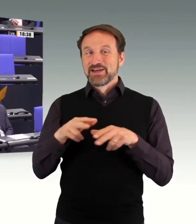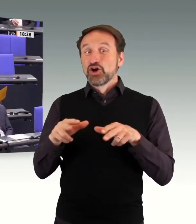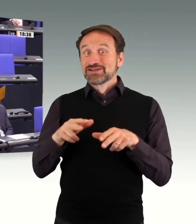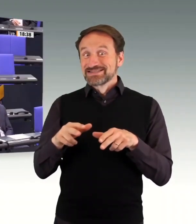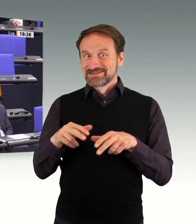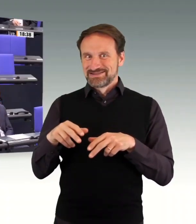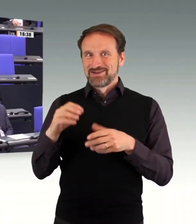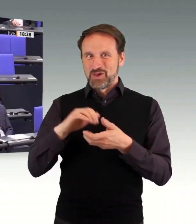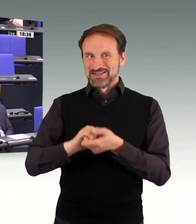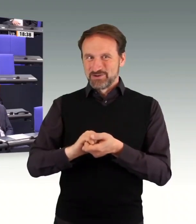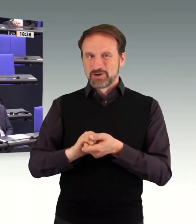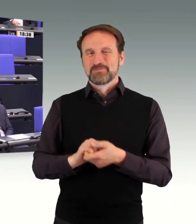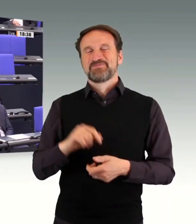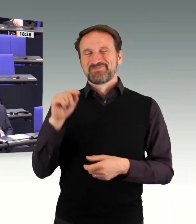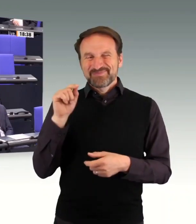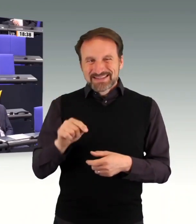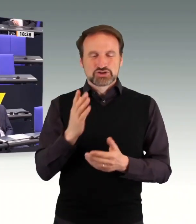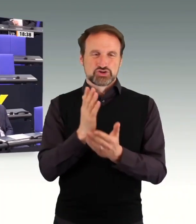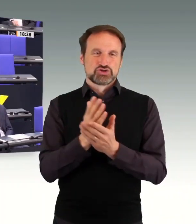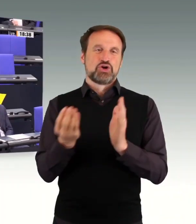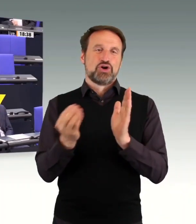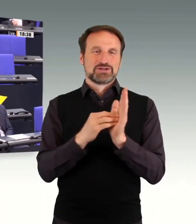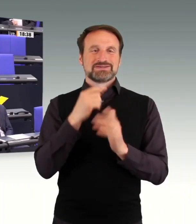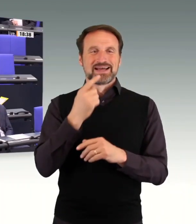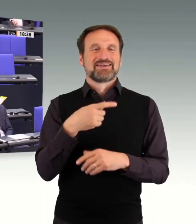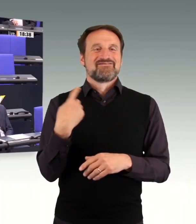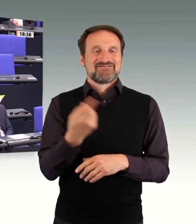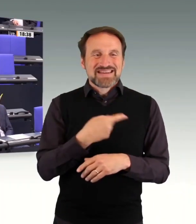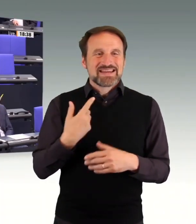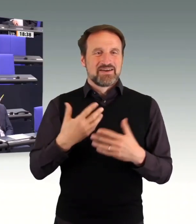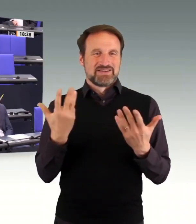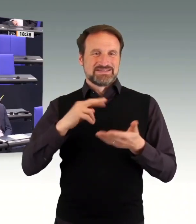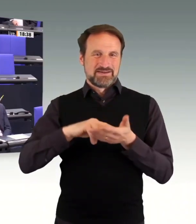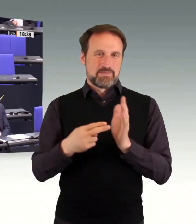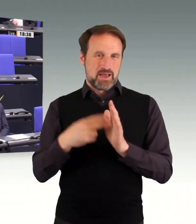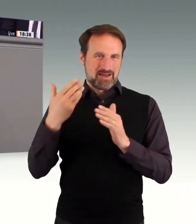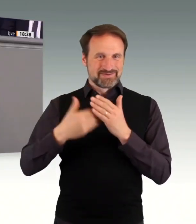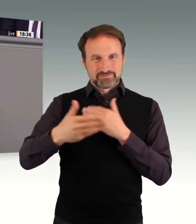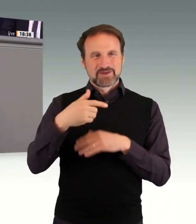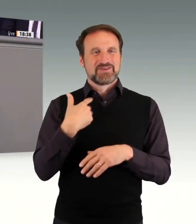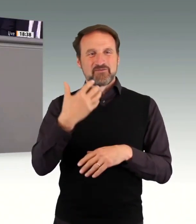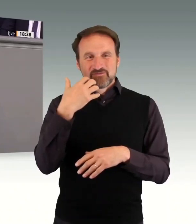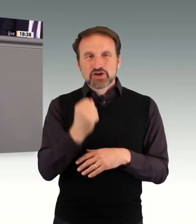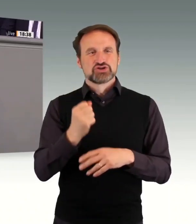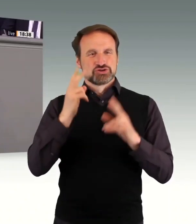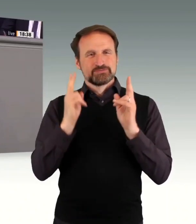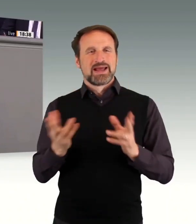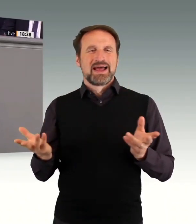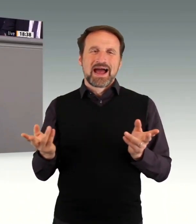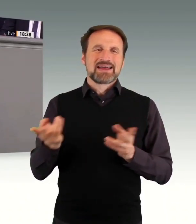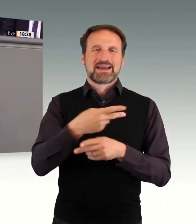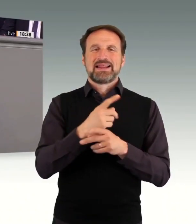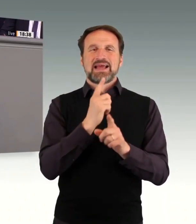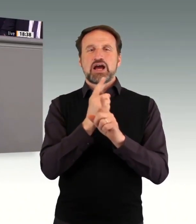Wir werden die einheitlichen Ansprechstellen für die Arbeitgeberinnen und Arbeitgeber weiterentwickeln. Wir werden echte Teilhabe am Arbeitsleben